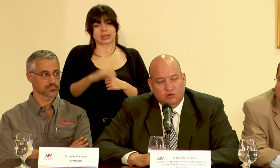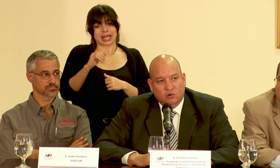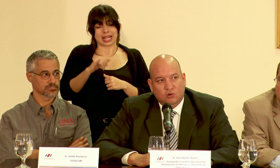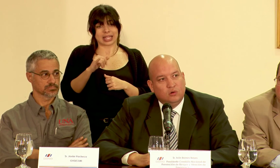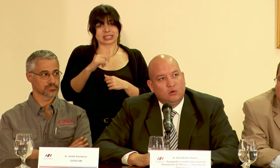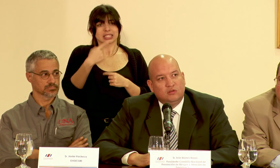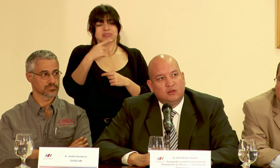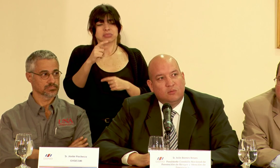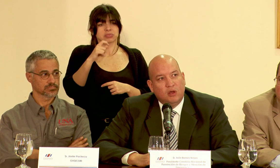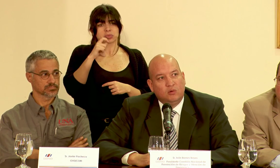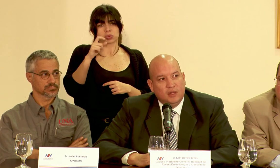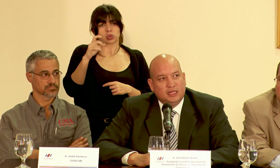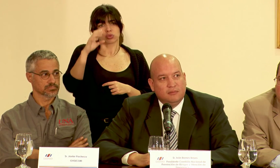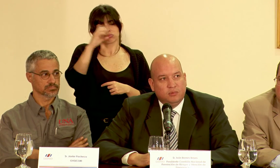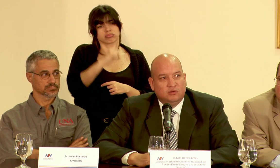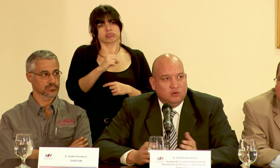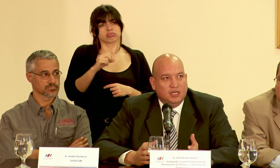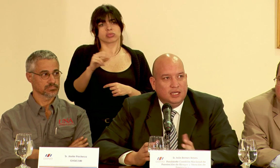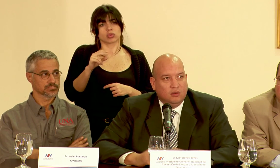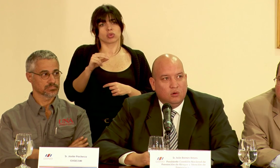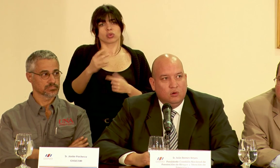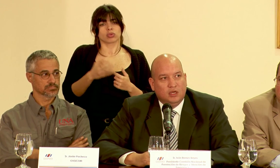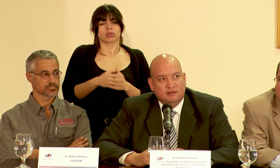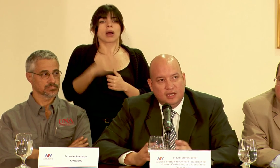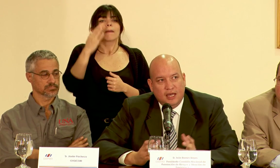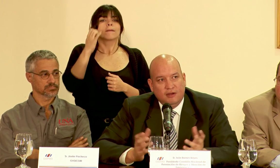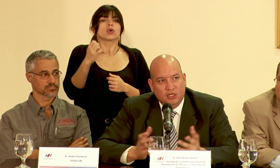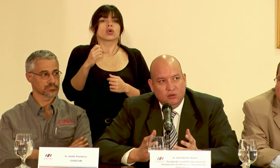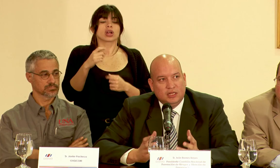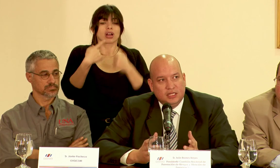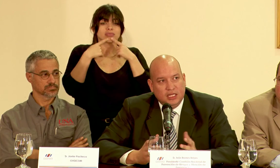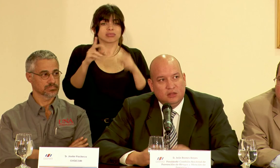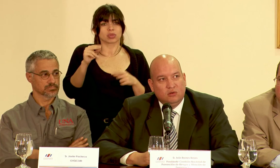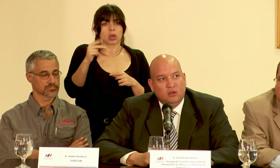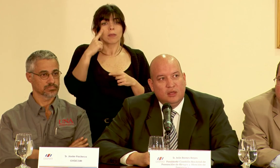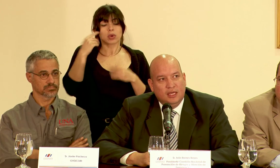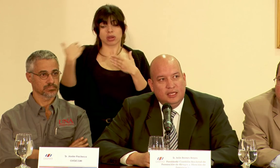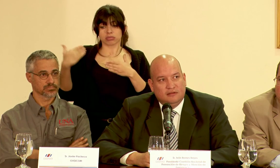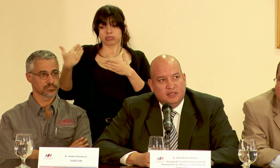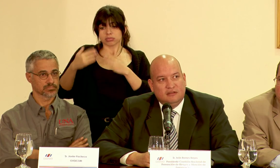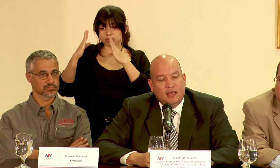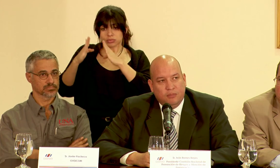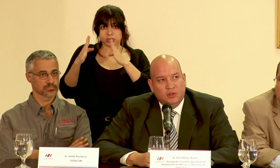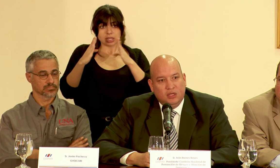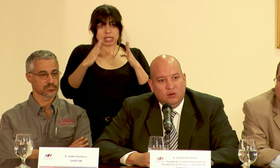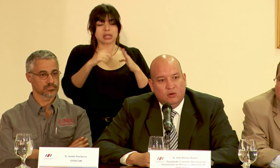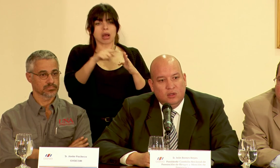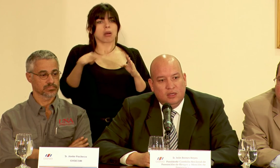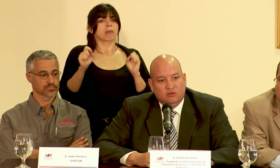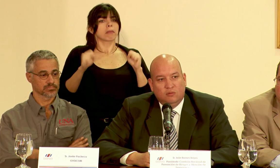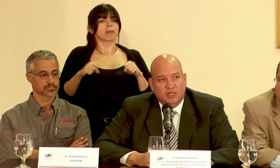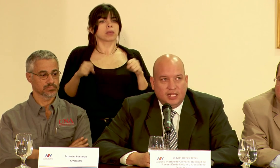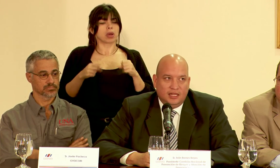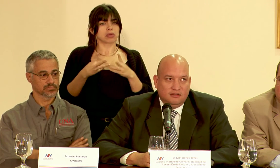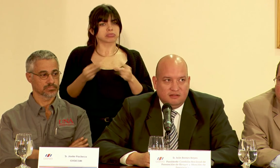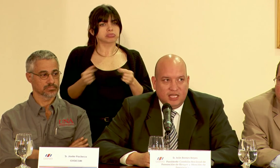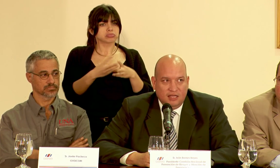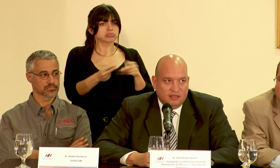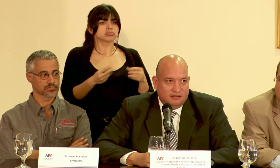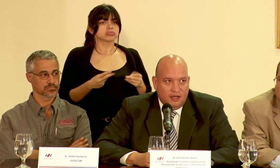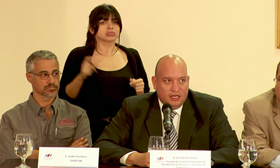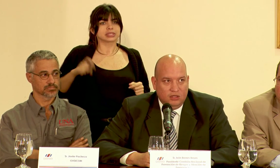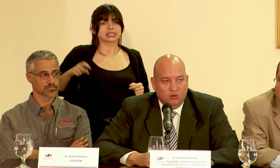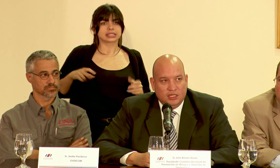consideración no se ha tomado en cuenta puesto que con lo que se ha venido atendiendo se ha podido solventar las